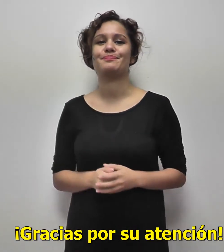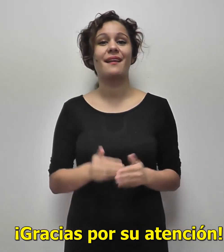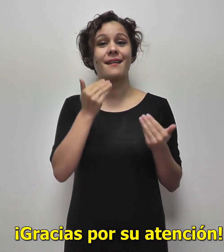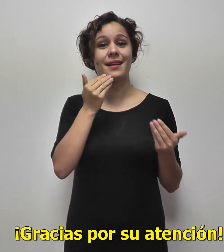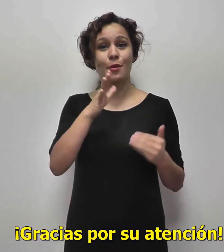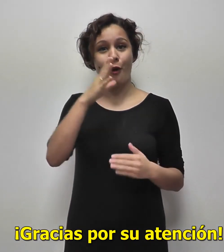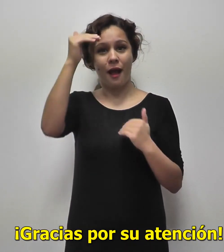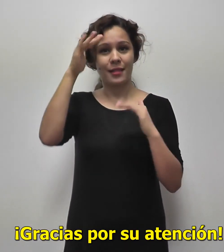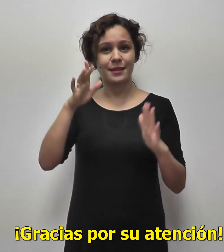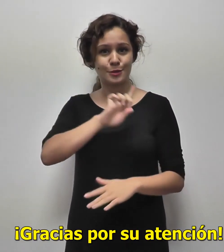Gracias por su atención.